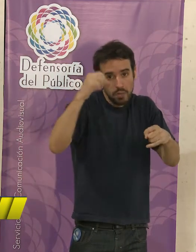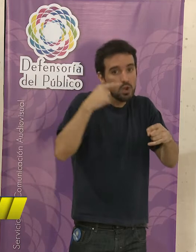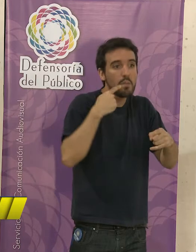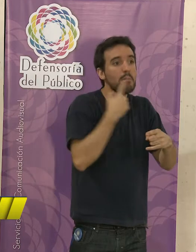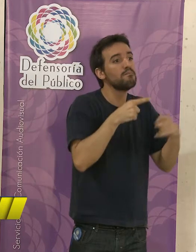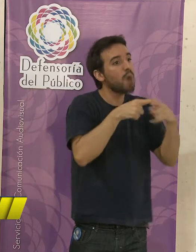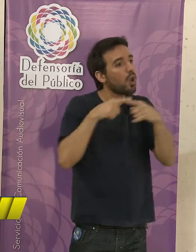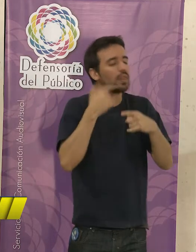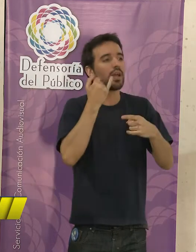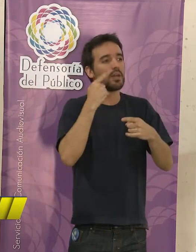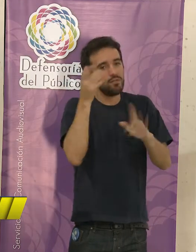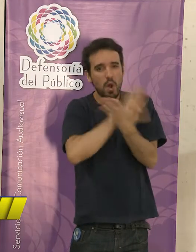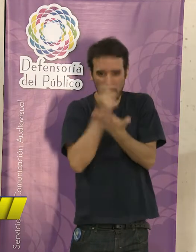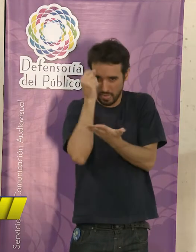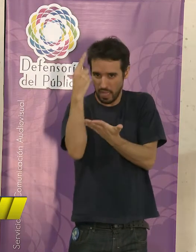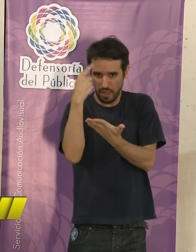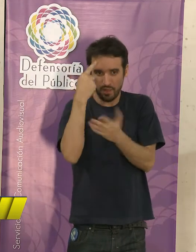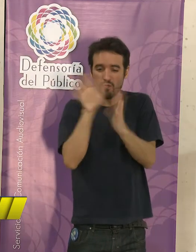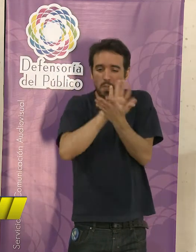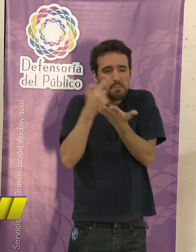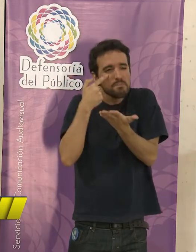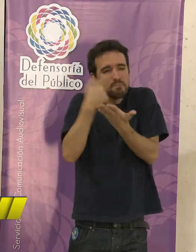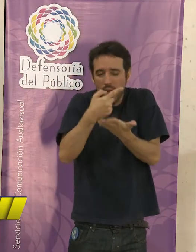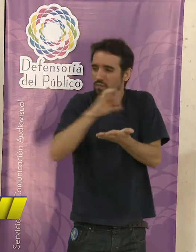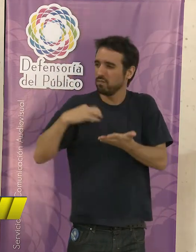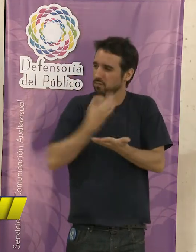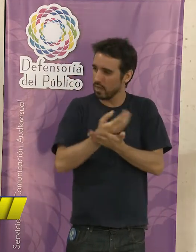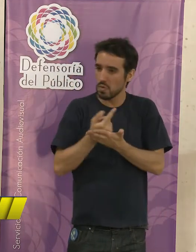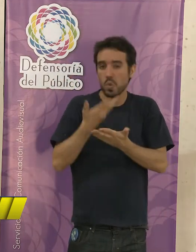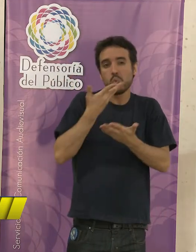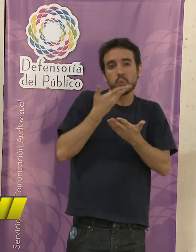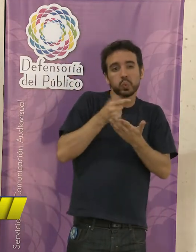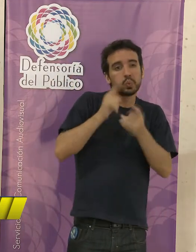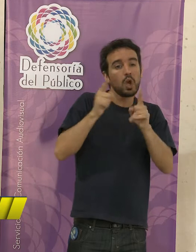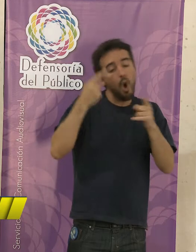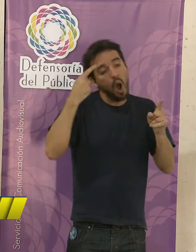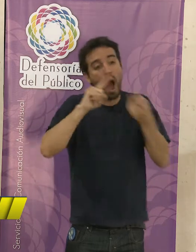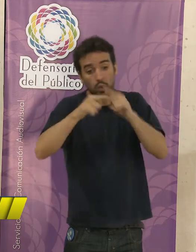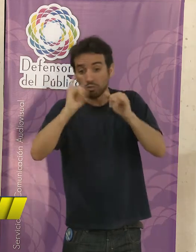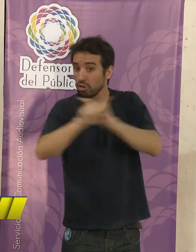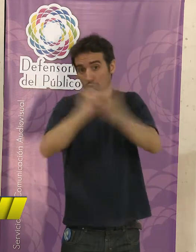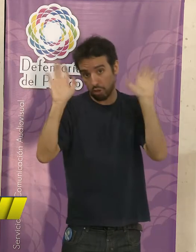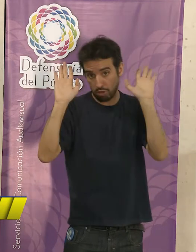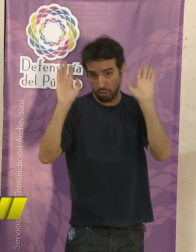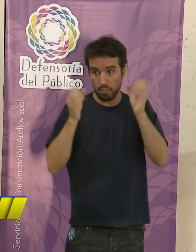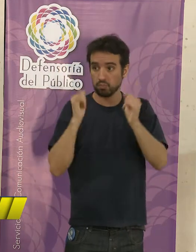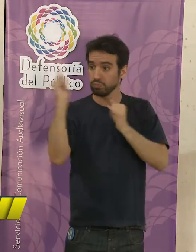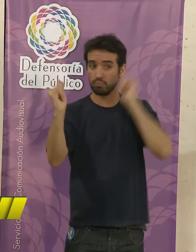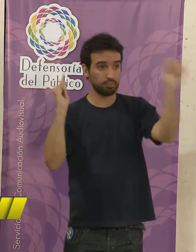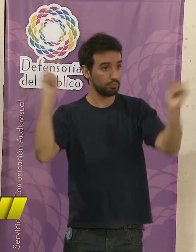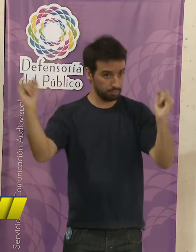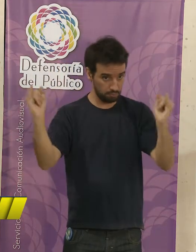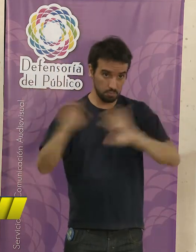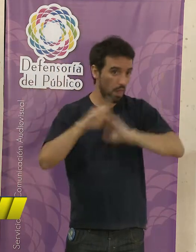ideológicas, diferentes modos de ver la vida, nos gusten o no, estemos de acuerdo o no. Ahora le cedo la